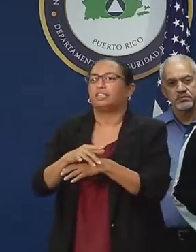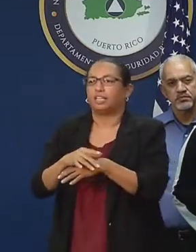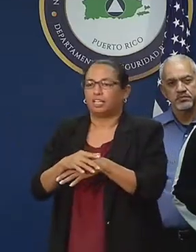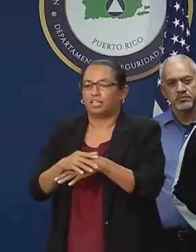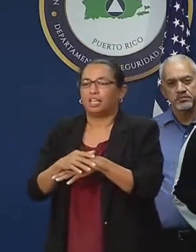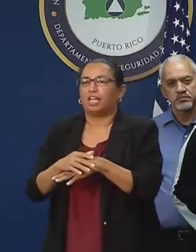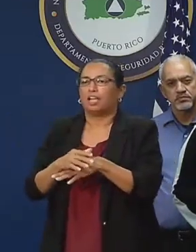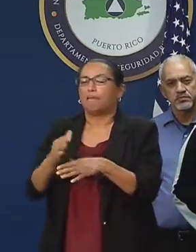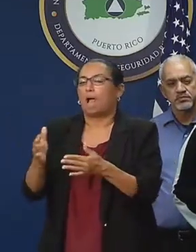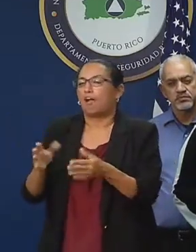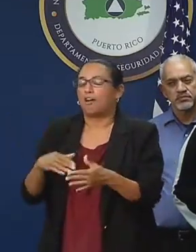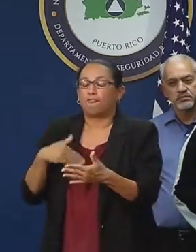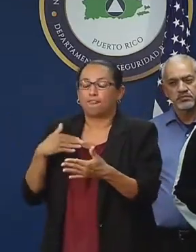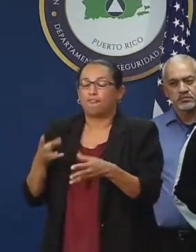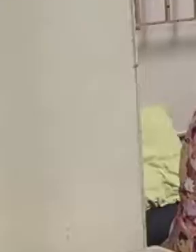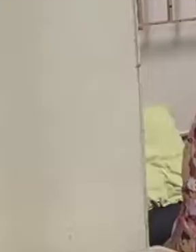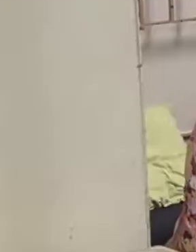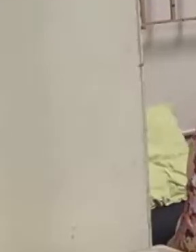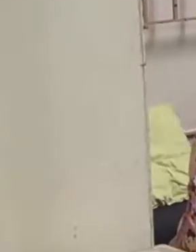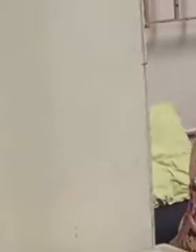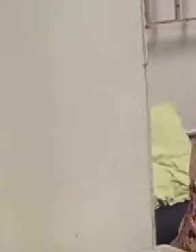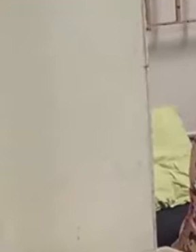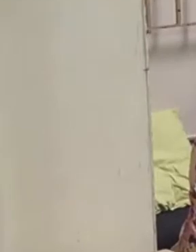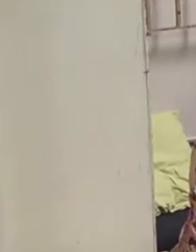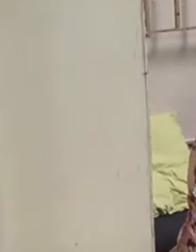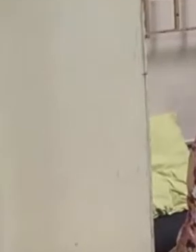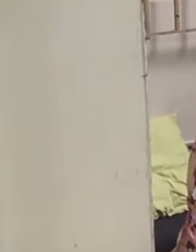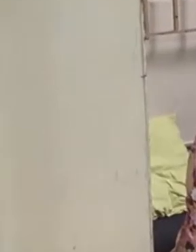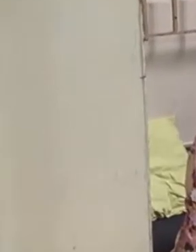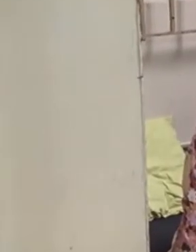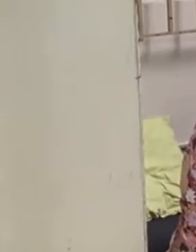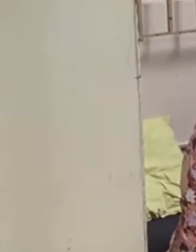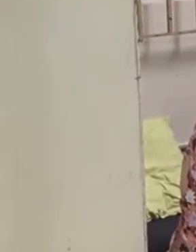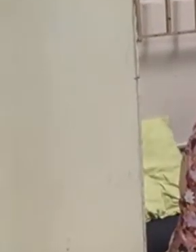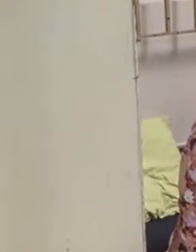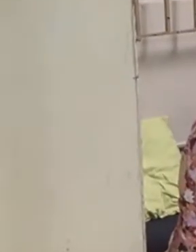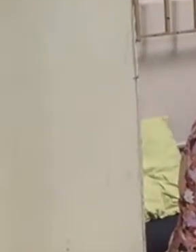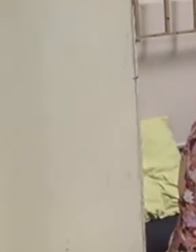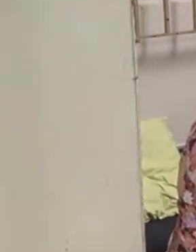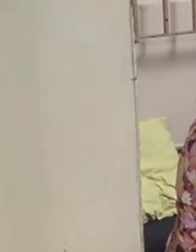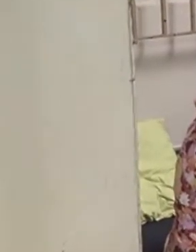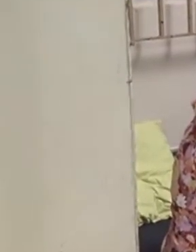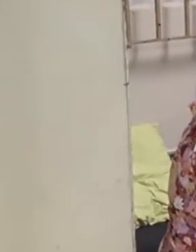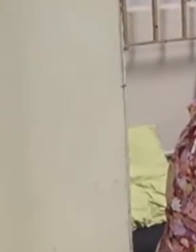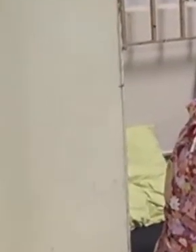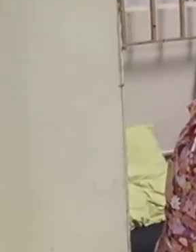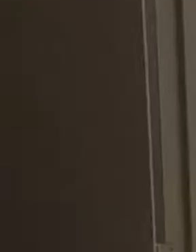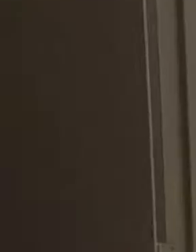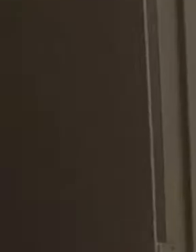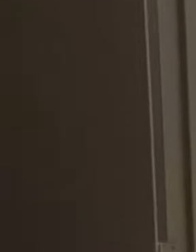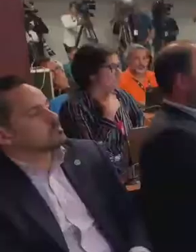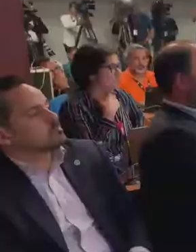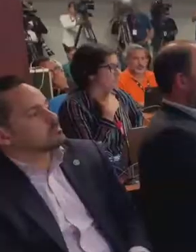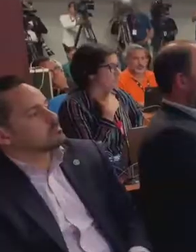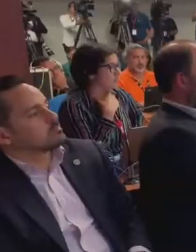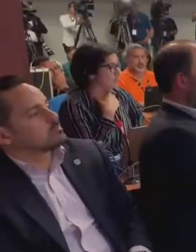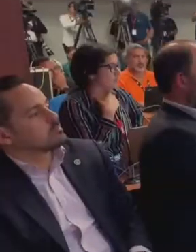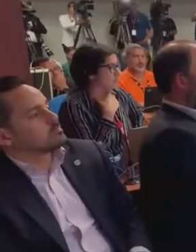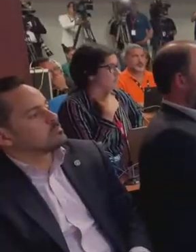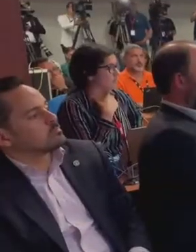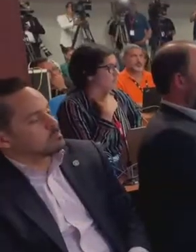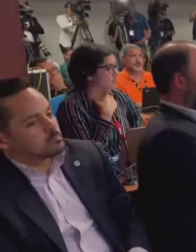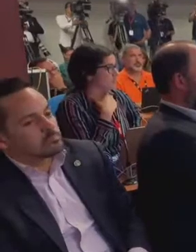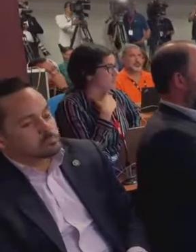Tenemos gente, es más fácil de llegar por tierra. Vivienda cuenta con 360 refugios alrededor de toda la isla.